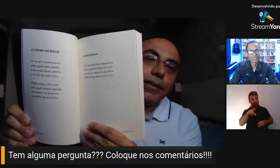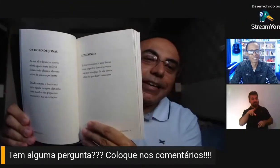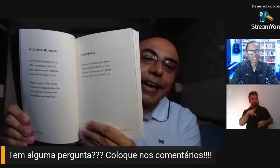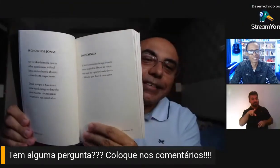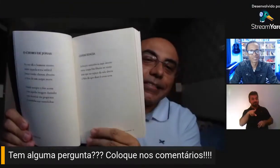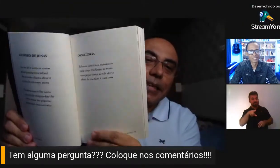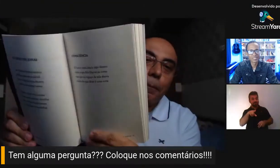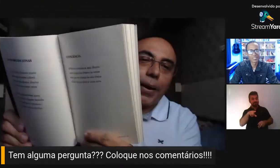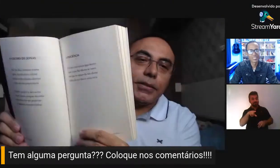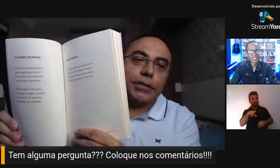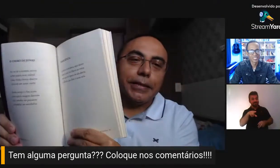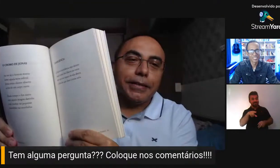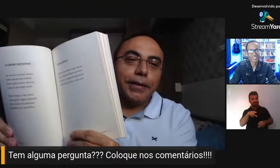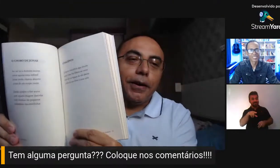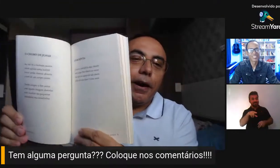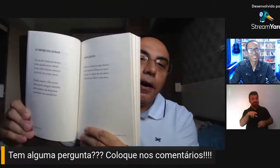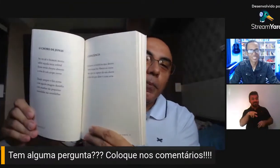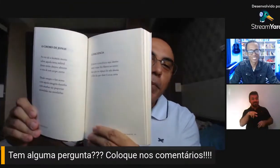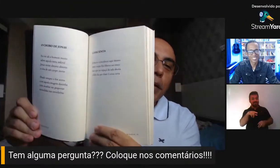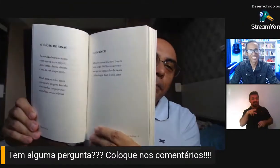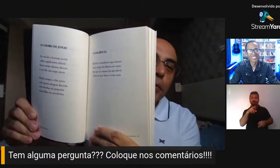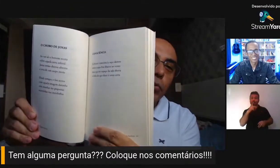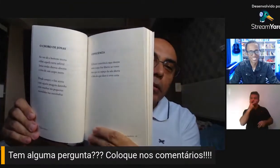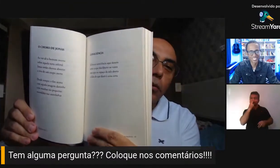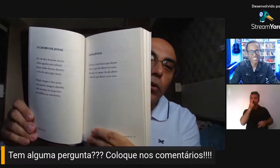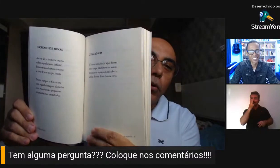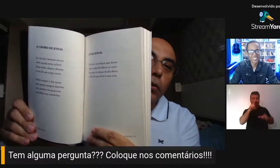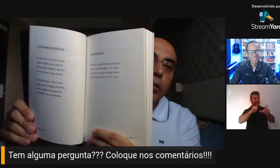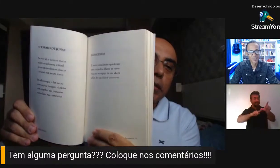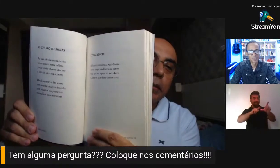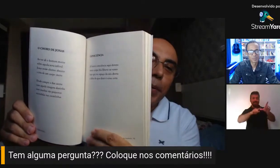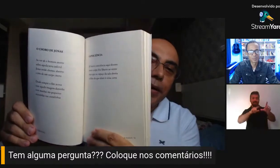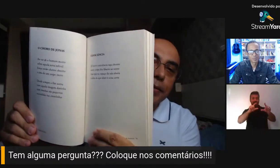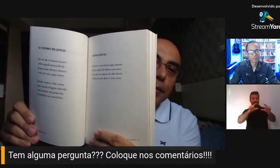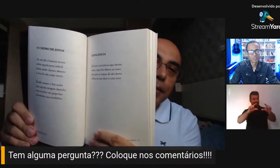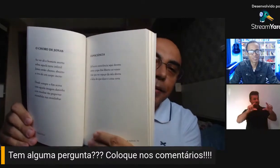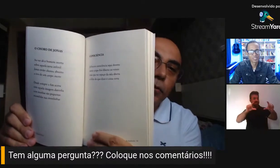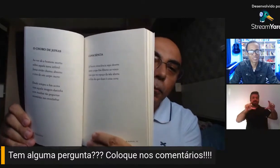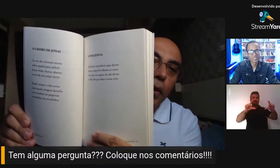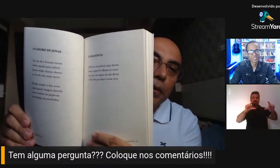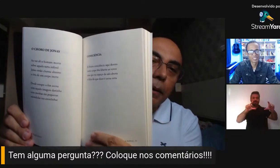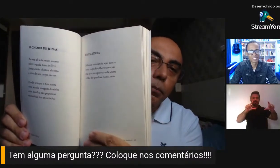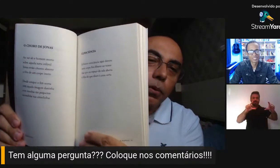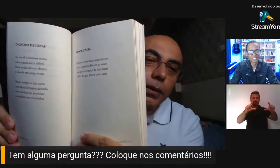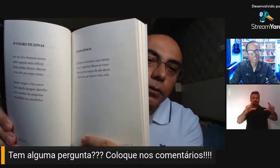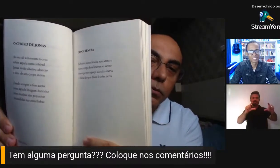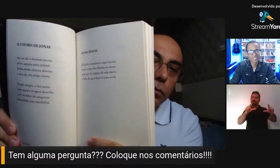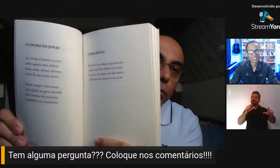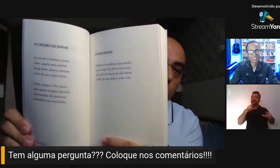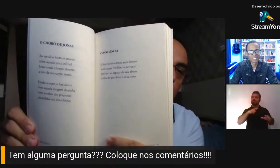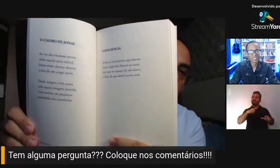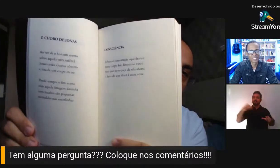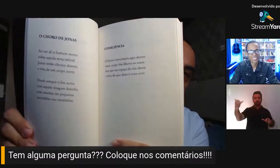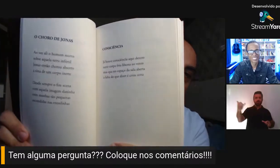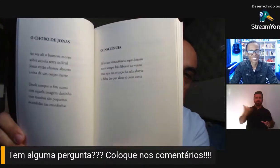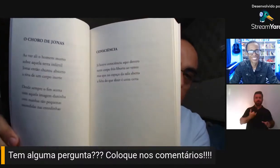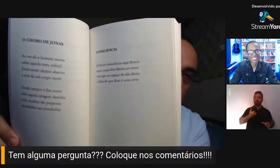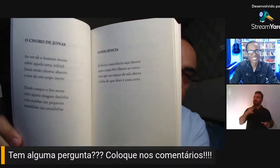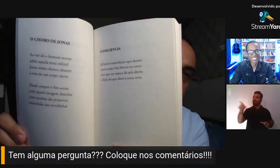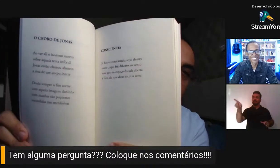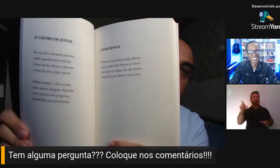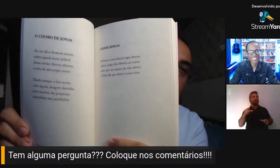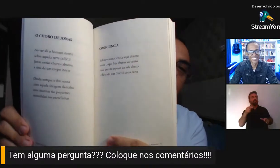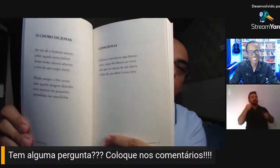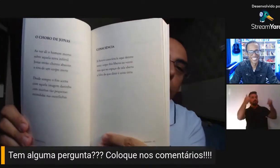que cresce na página. A primeira pessoa que olhou disse assim, parece que o poema está pulando nos meus olhos,